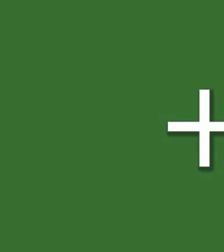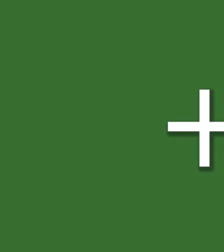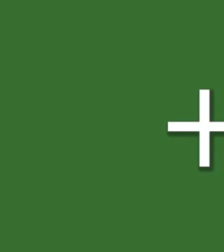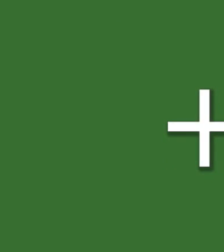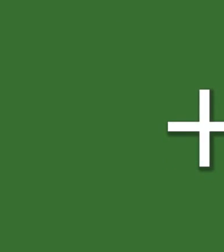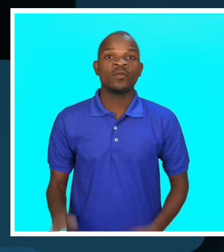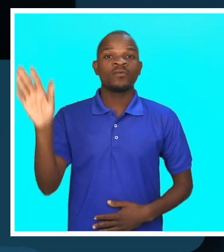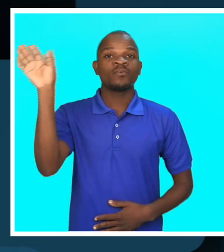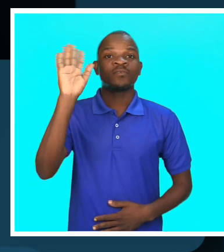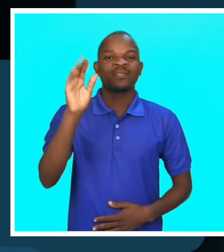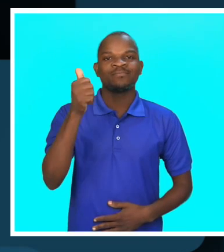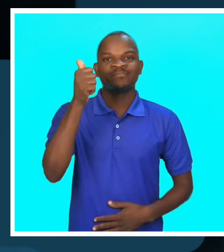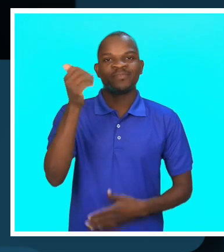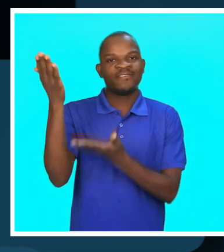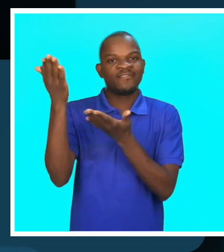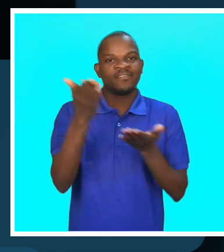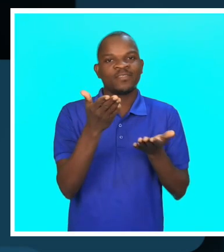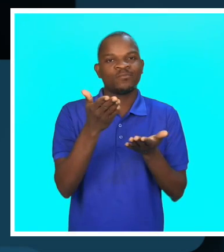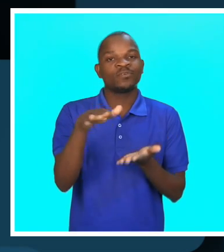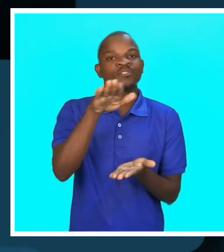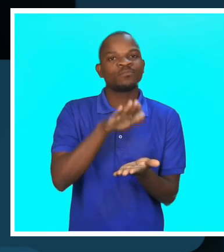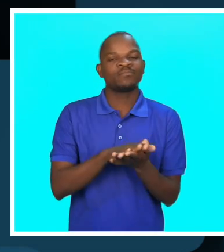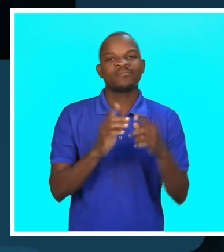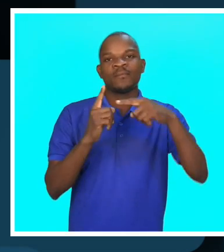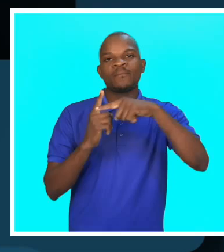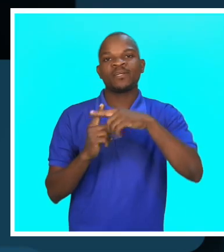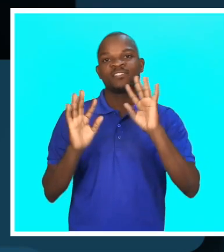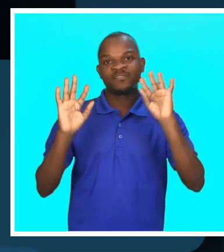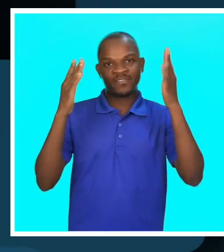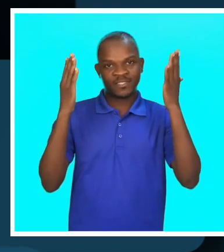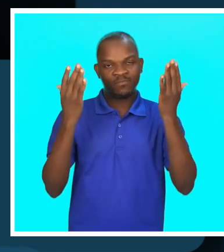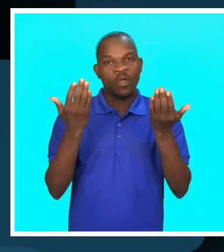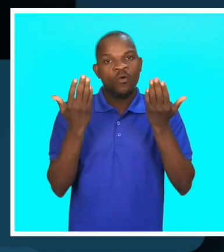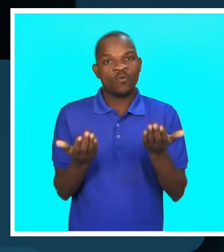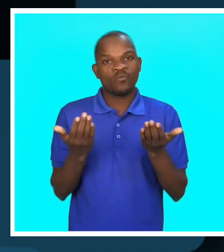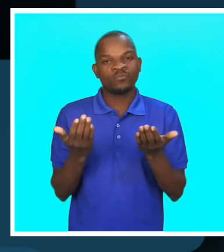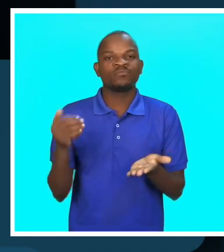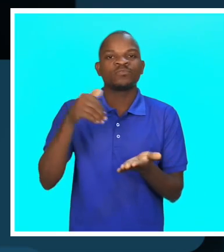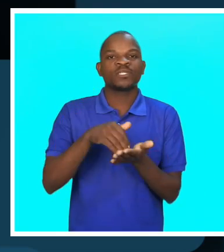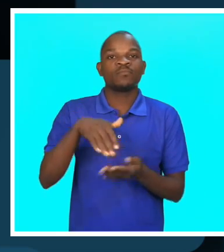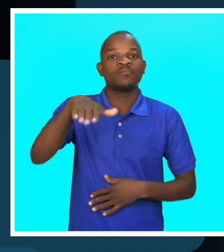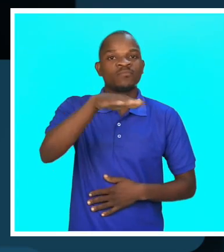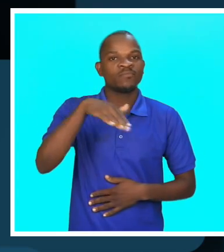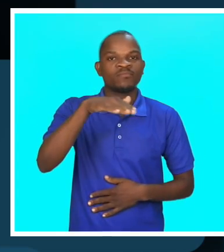Olá, seja bem-vindo ao Espaço Mais Vida. Hoje viemos ao bairro do